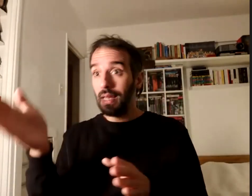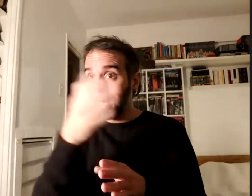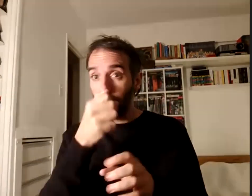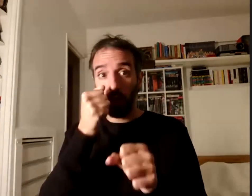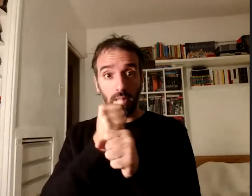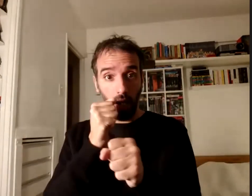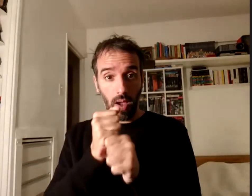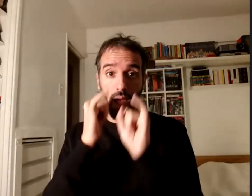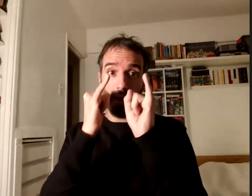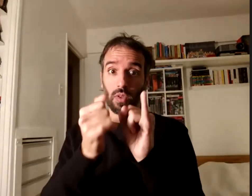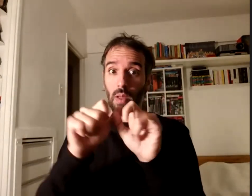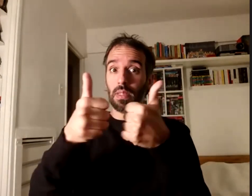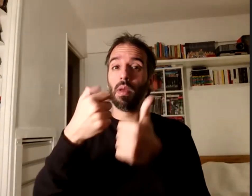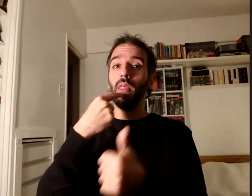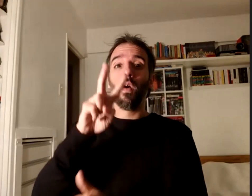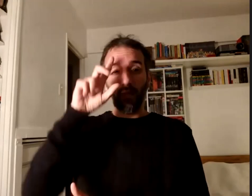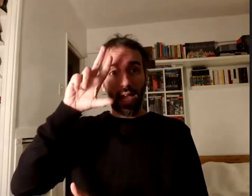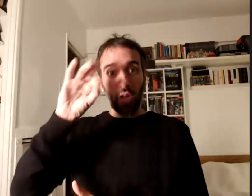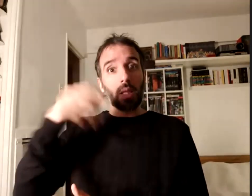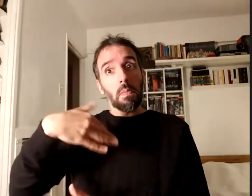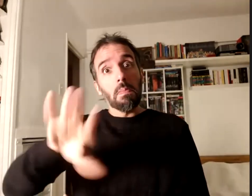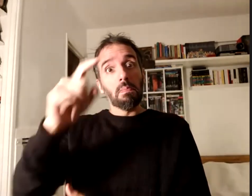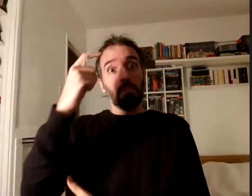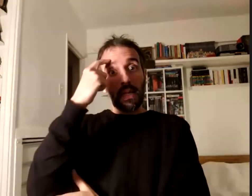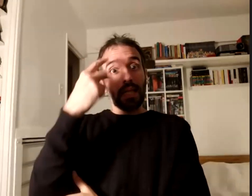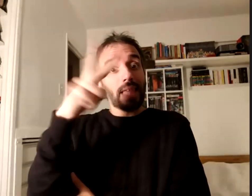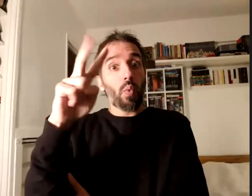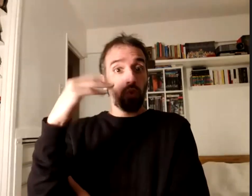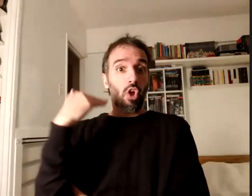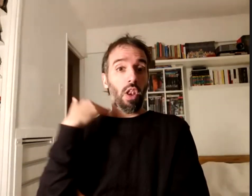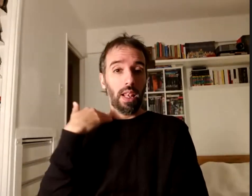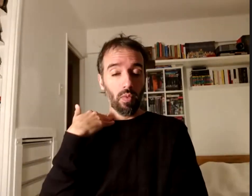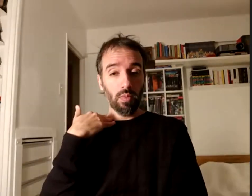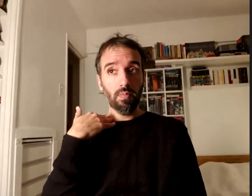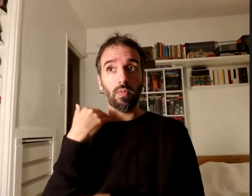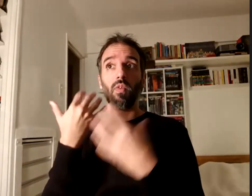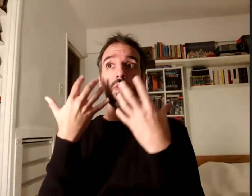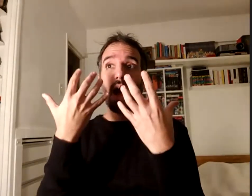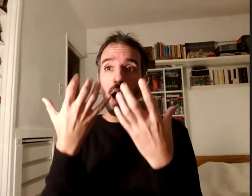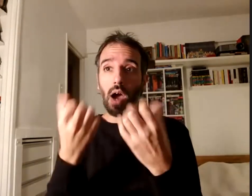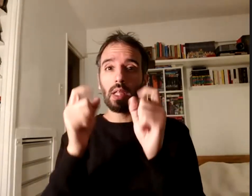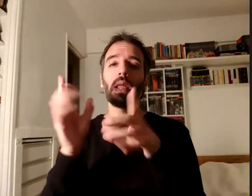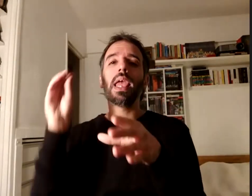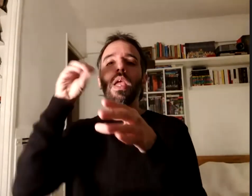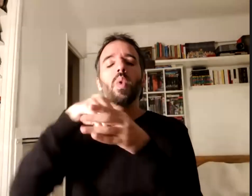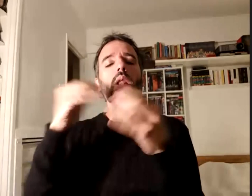principio pero estamos pensando en un segundo libro que nos permite incluir a muchos y muchas de los y las